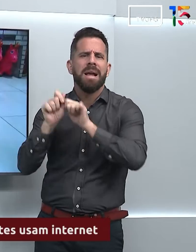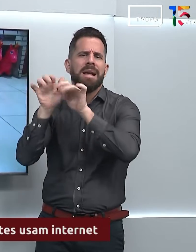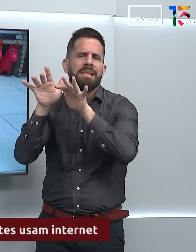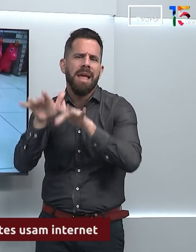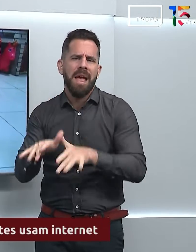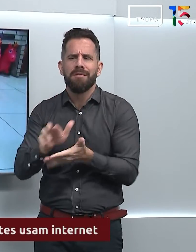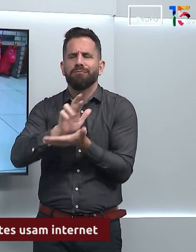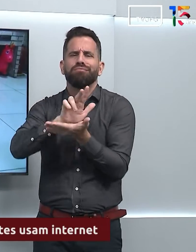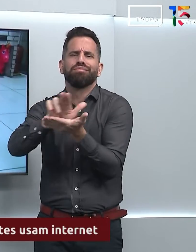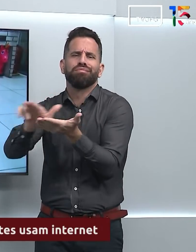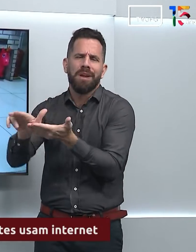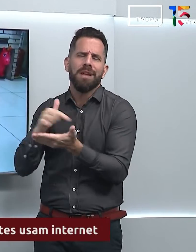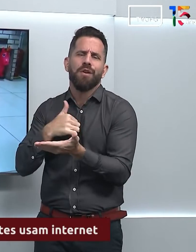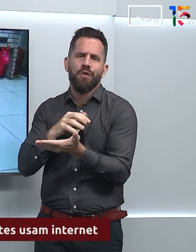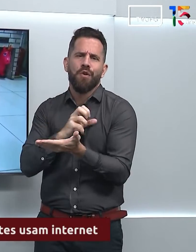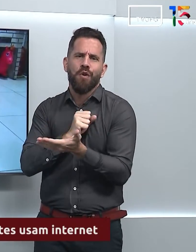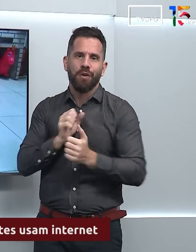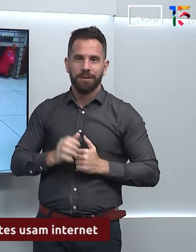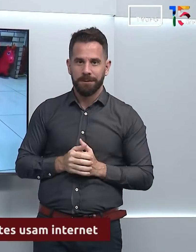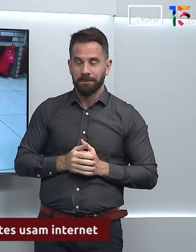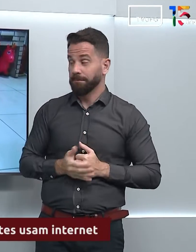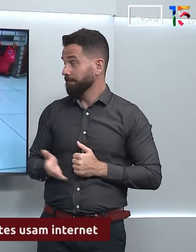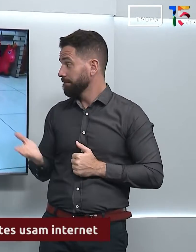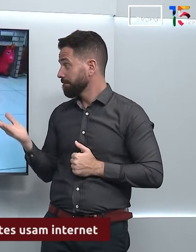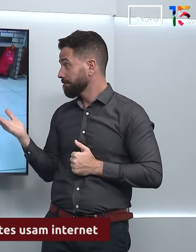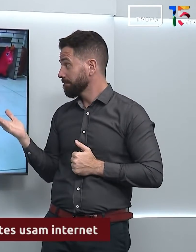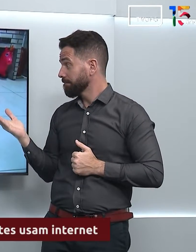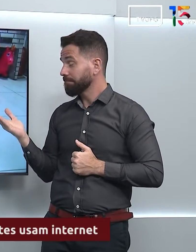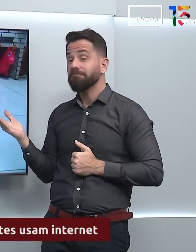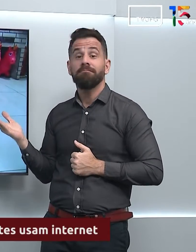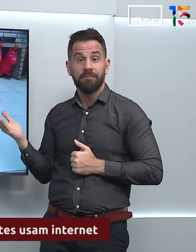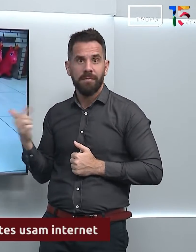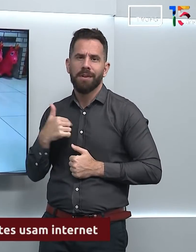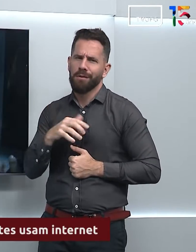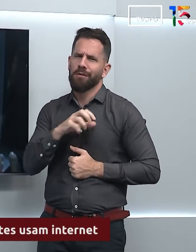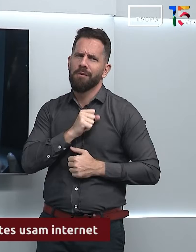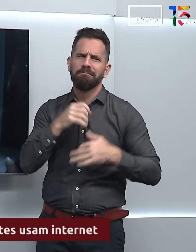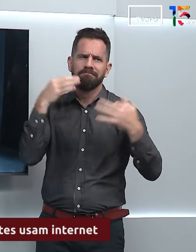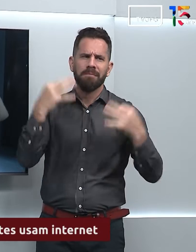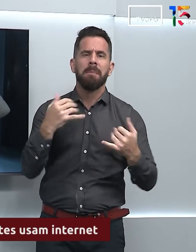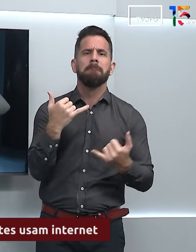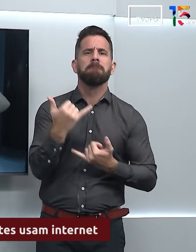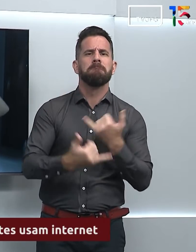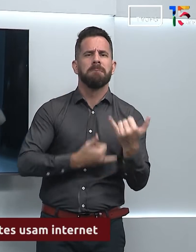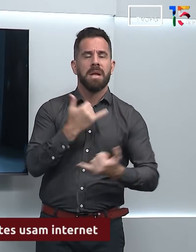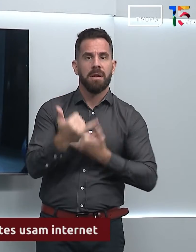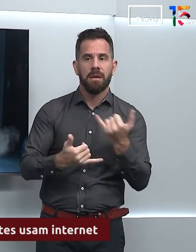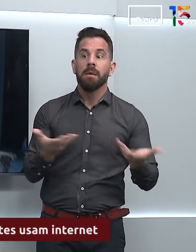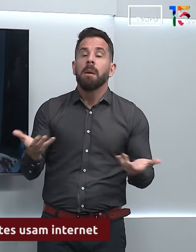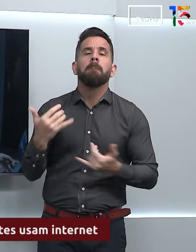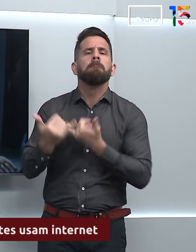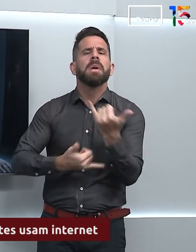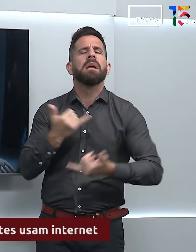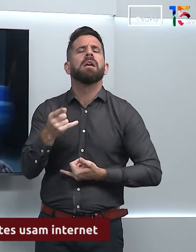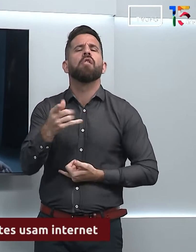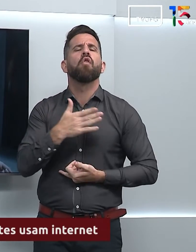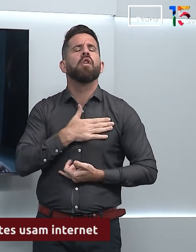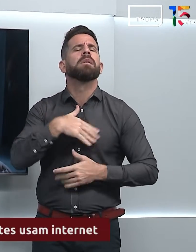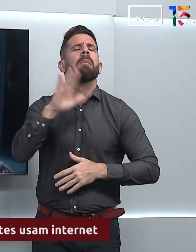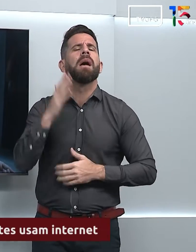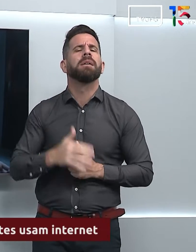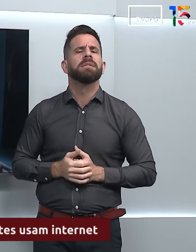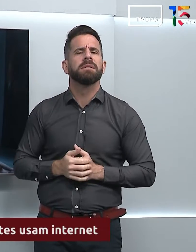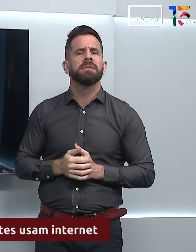A Manuela e a Eduarda gostam mesmo é de brincar. E de brincadeira? Que brincadeira que você gosta de fazer?